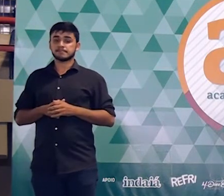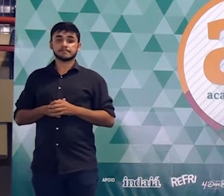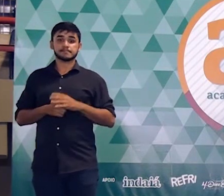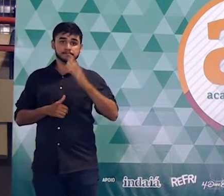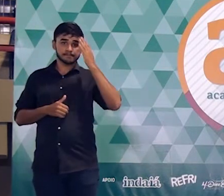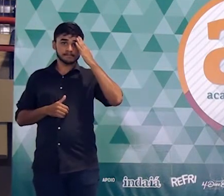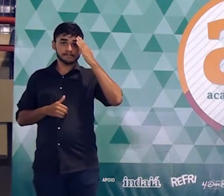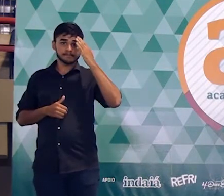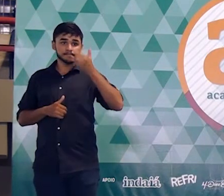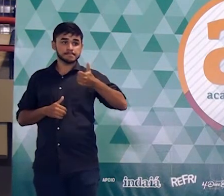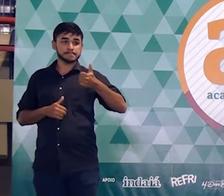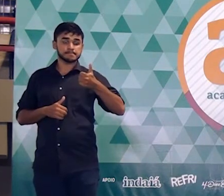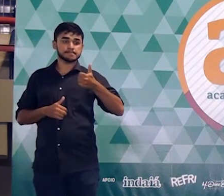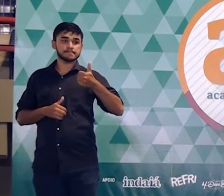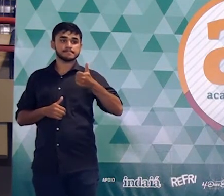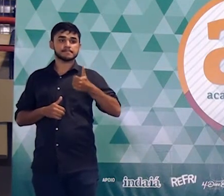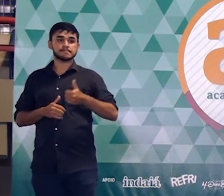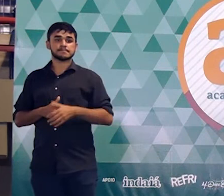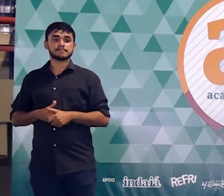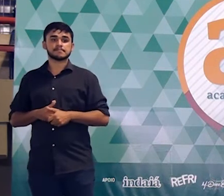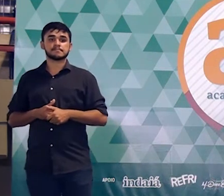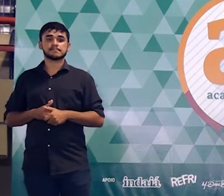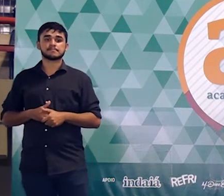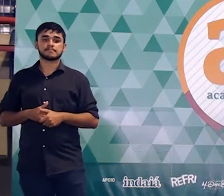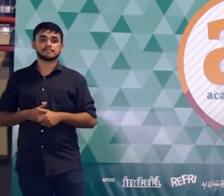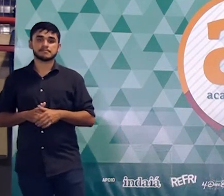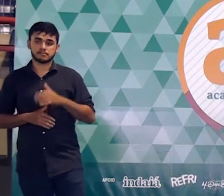Entenderam? Sim?